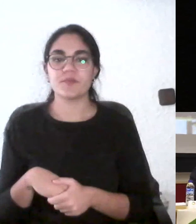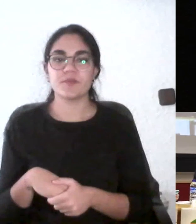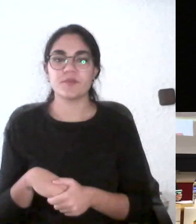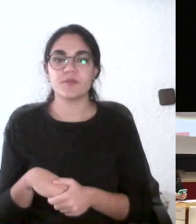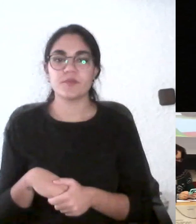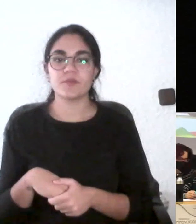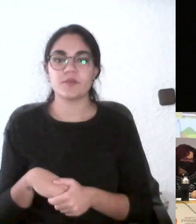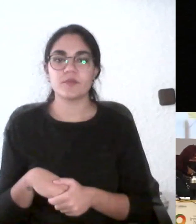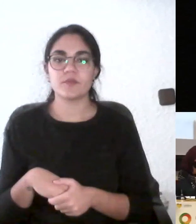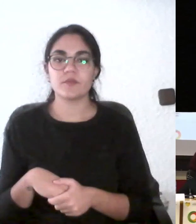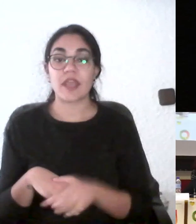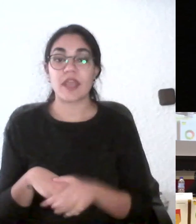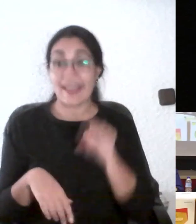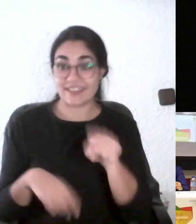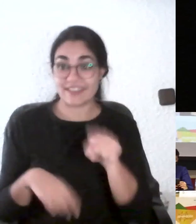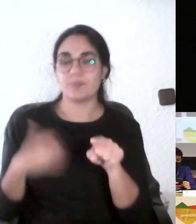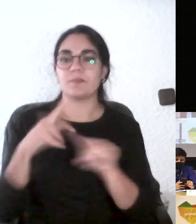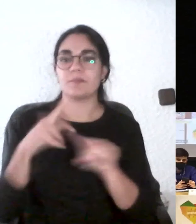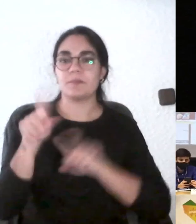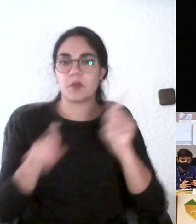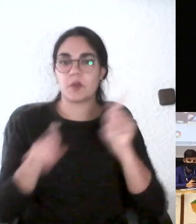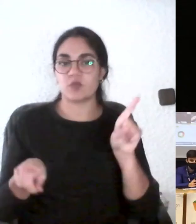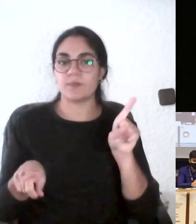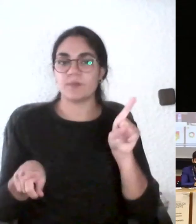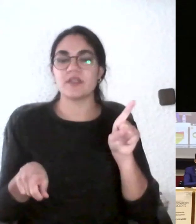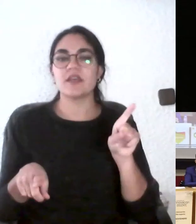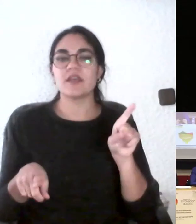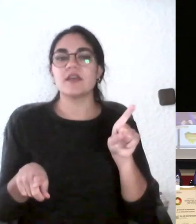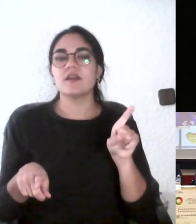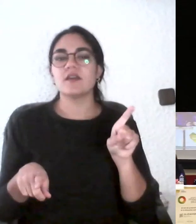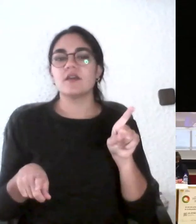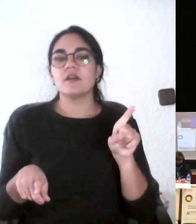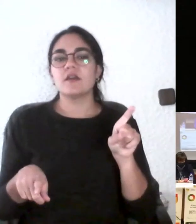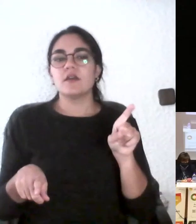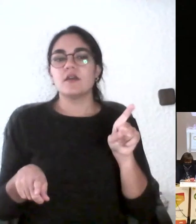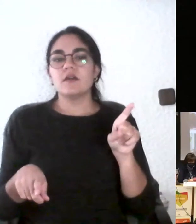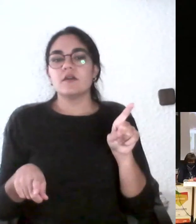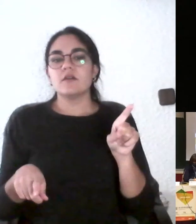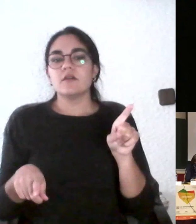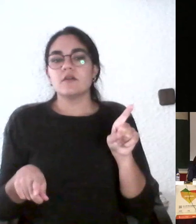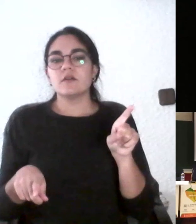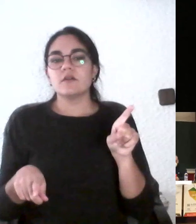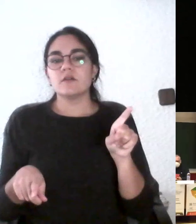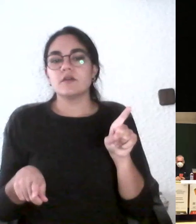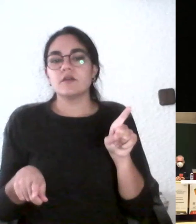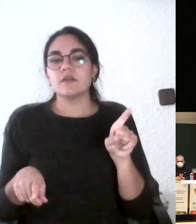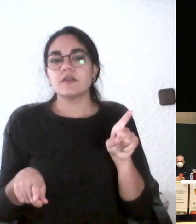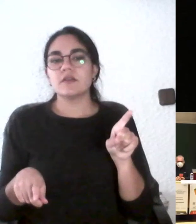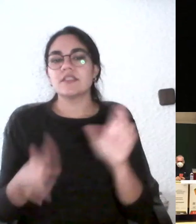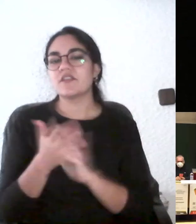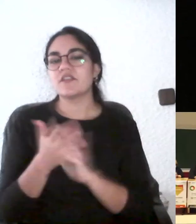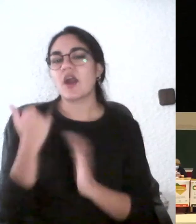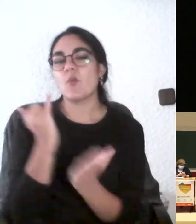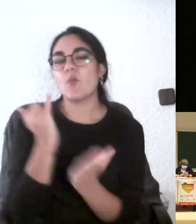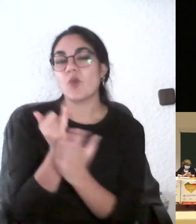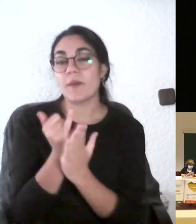que es esta y es ¿qué límite sueles poner en las pruebas para superarlas?